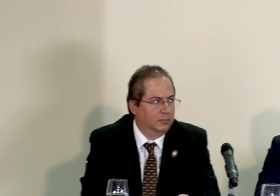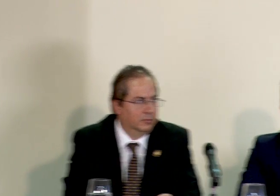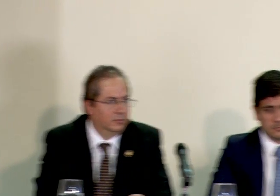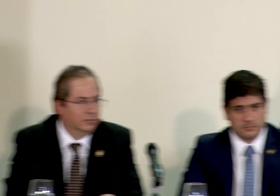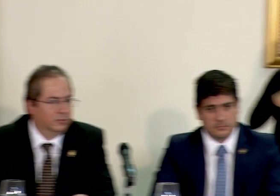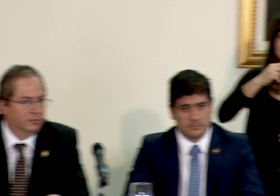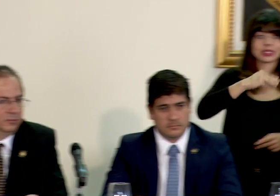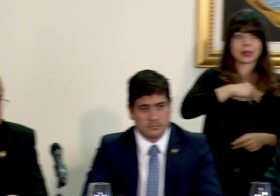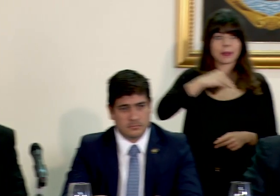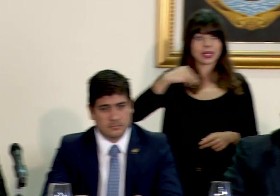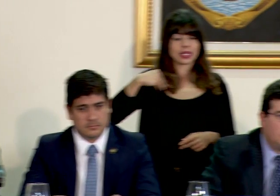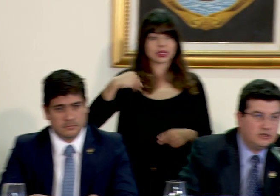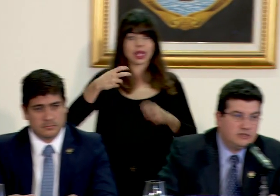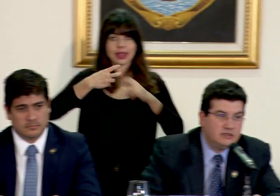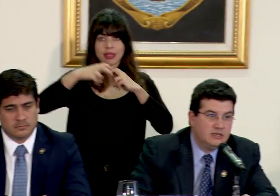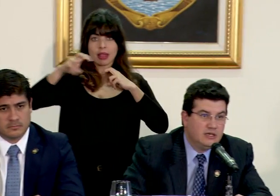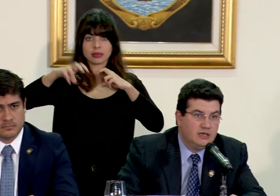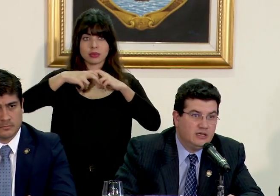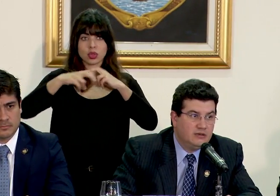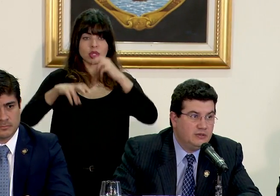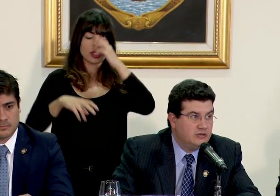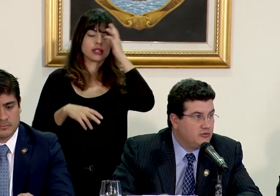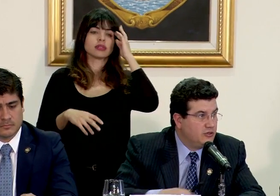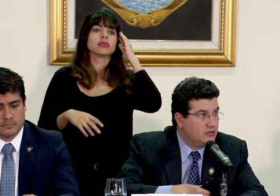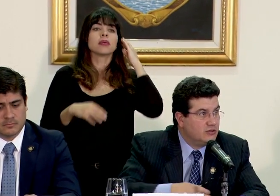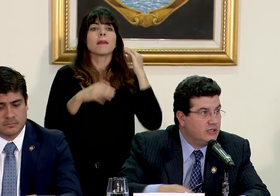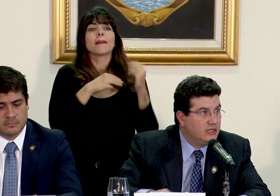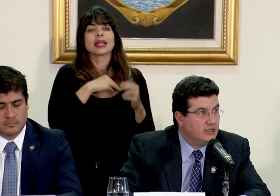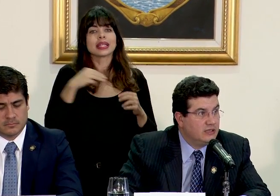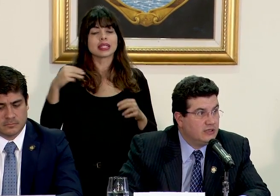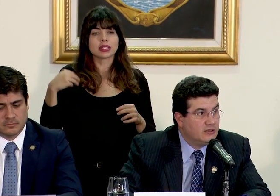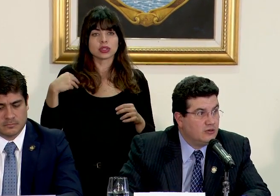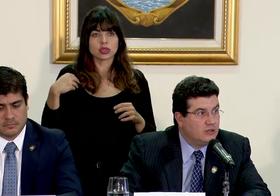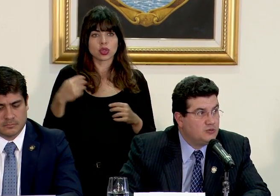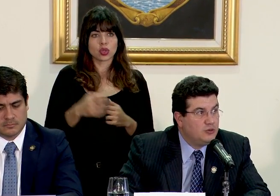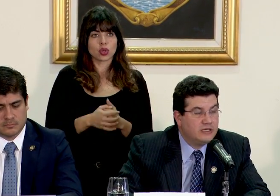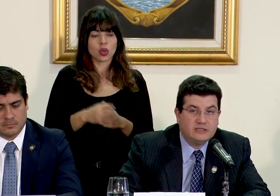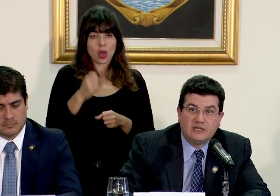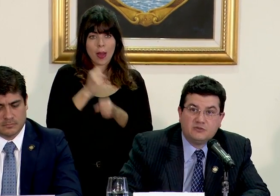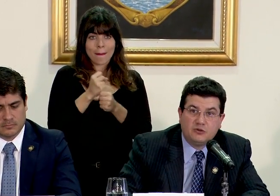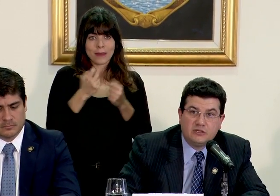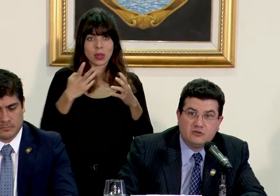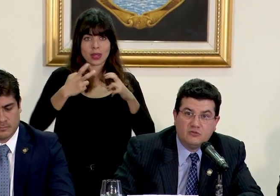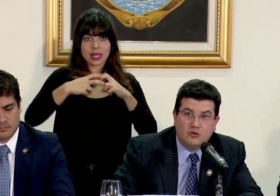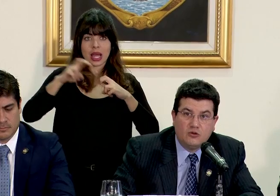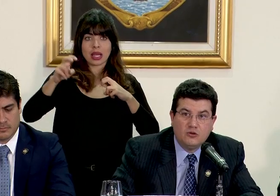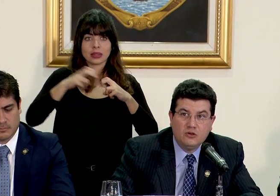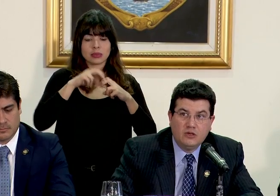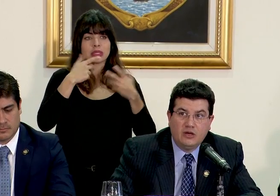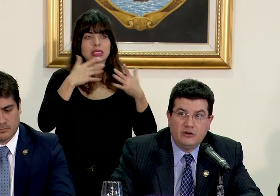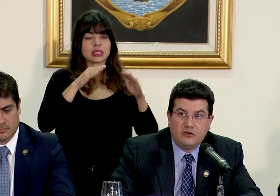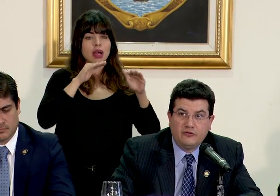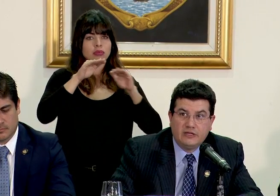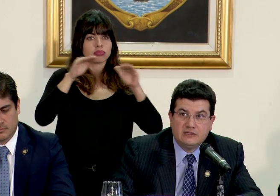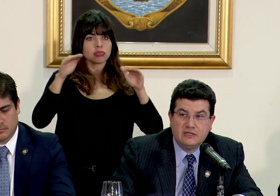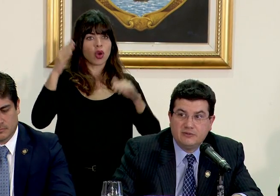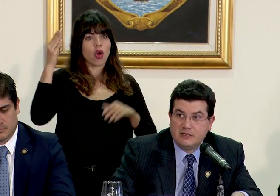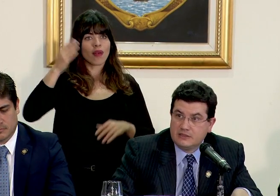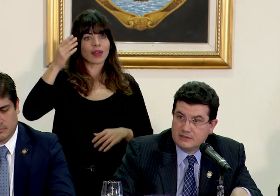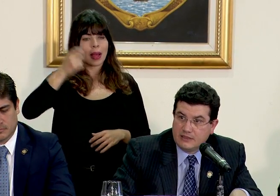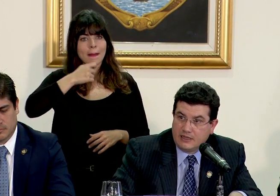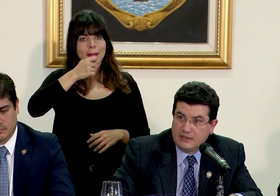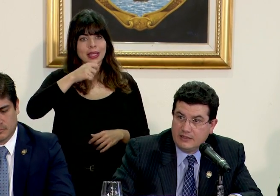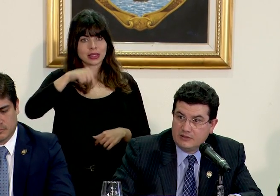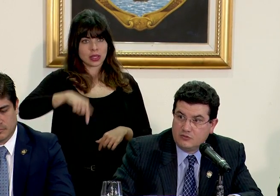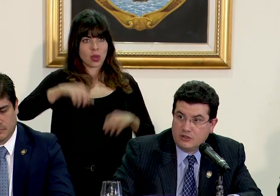viceministro de transportes el ministro de obras públicas y transportes convocó a una conferencia